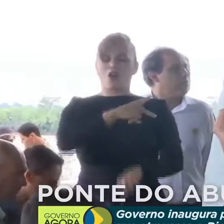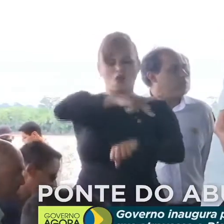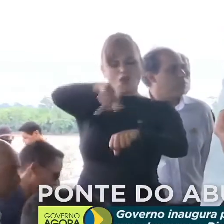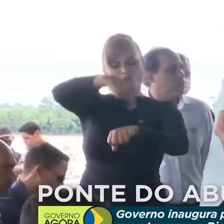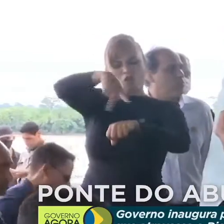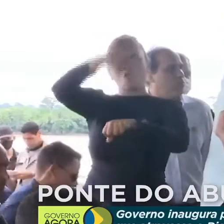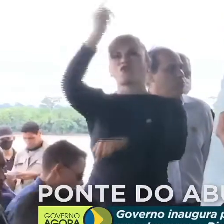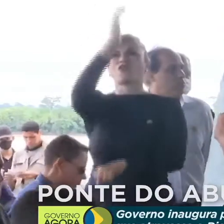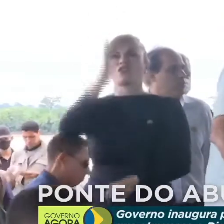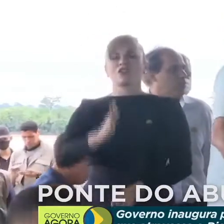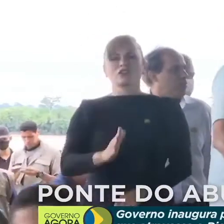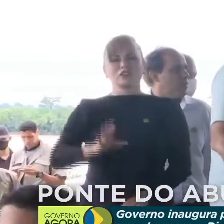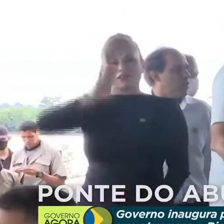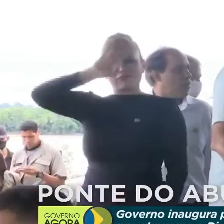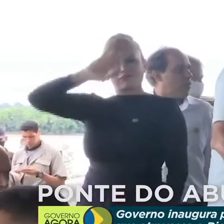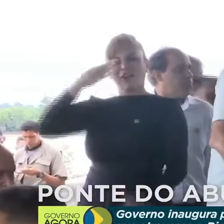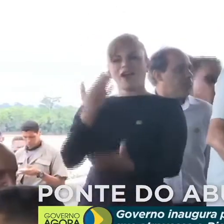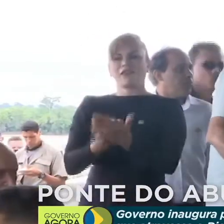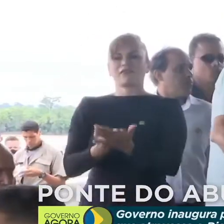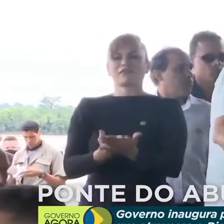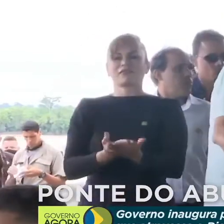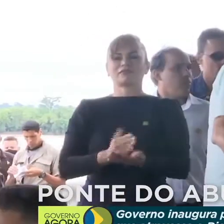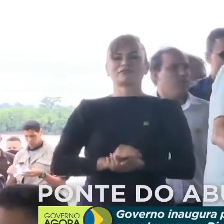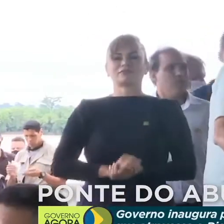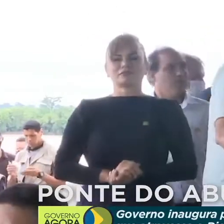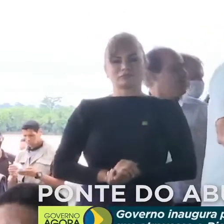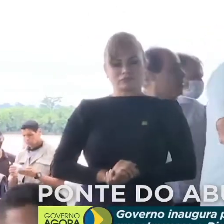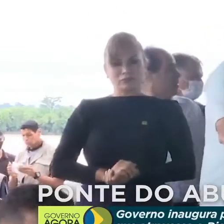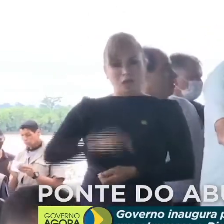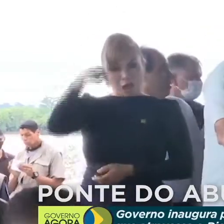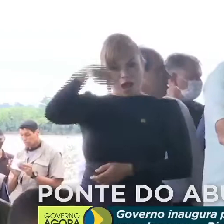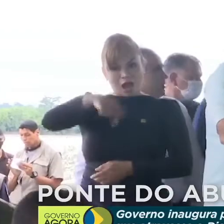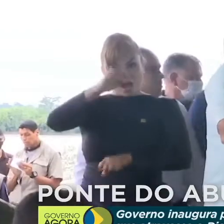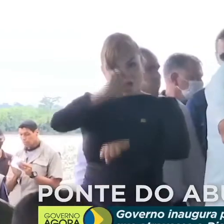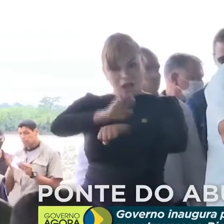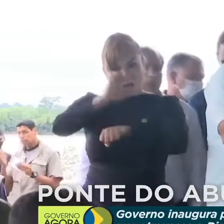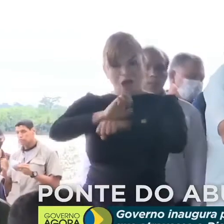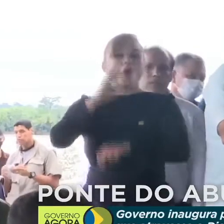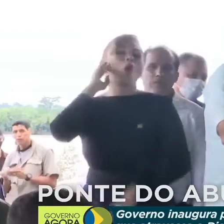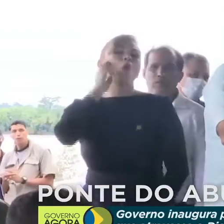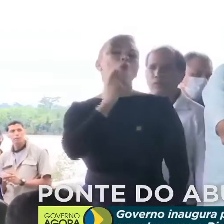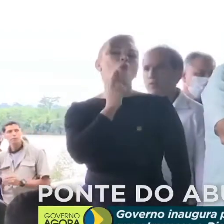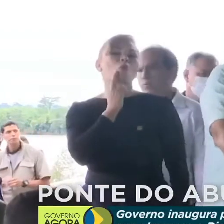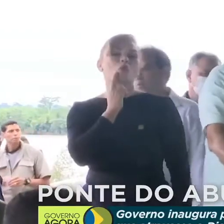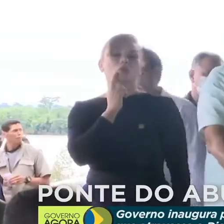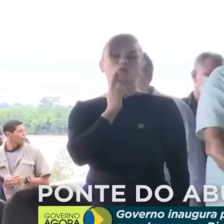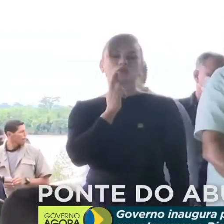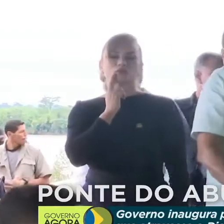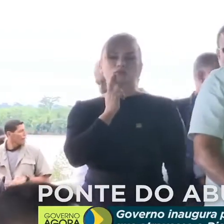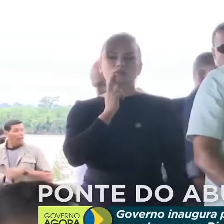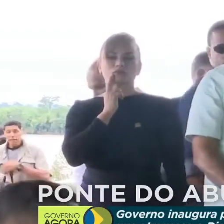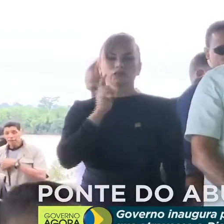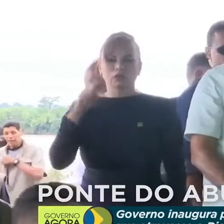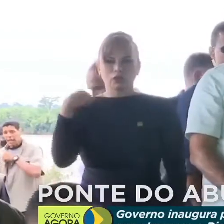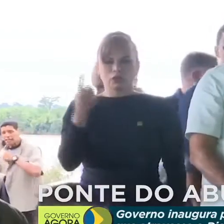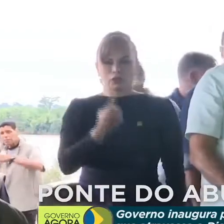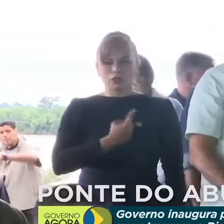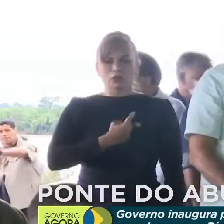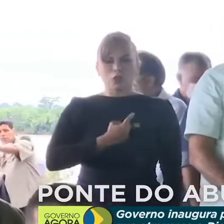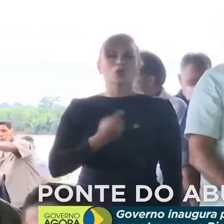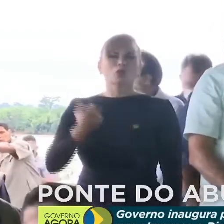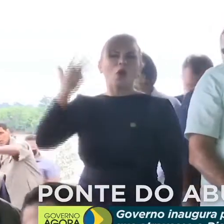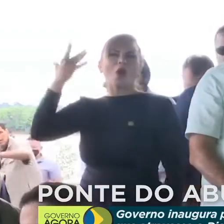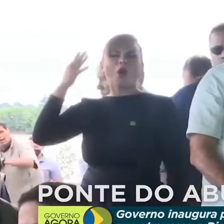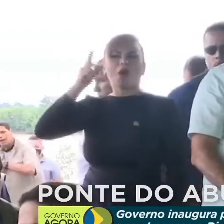acredito, eu acredito que nesse estado de Rondônia, como nós passamos ontem,